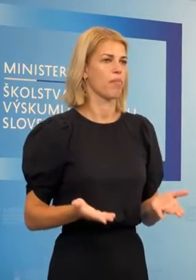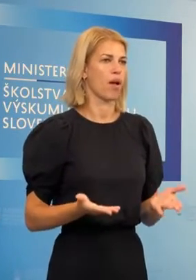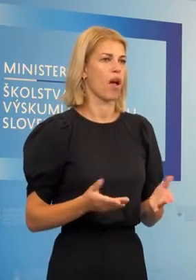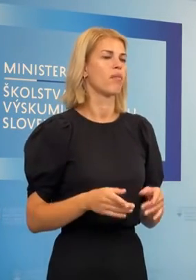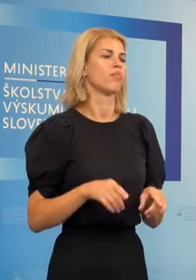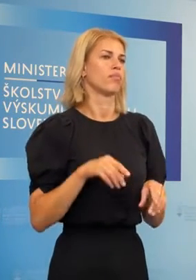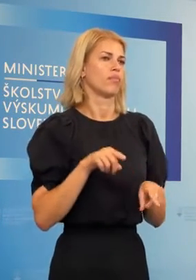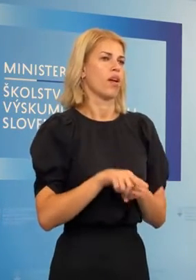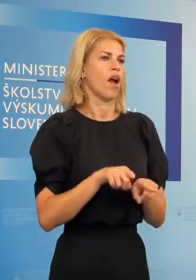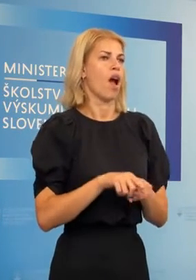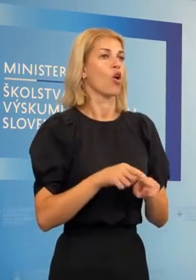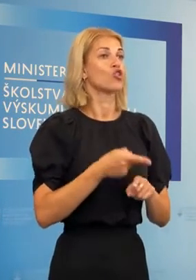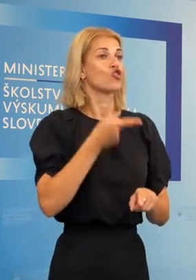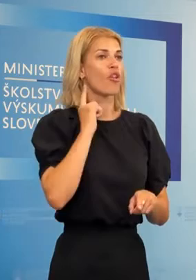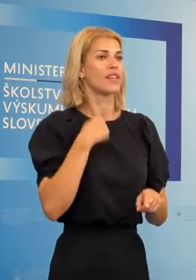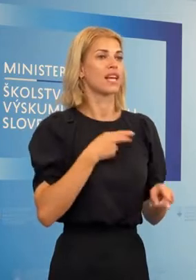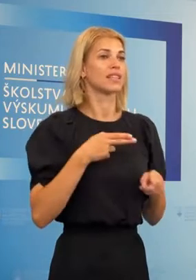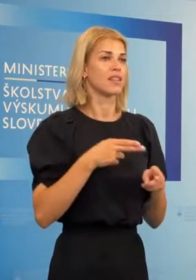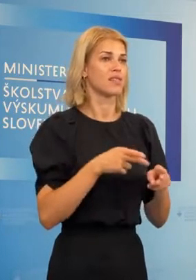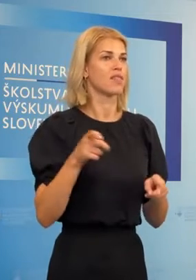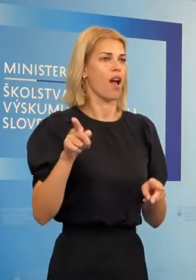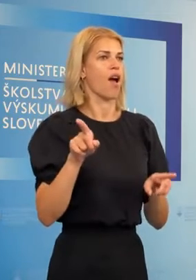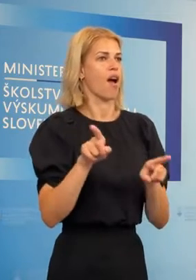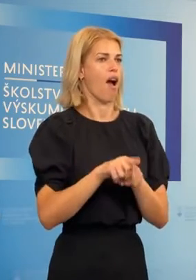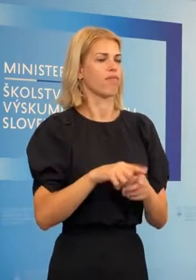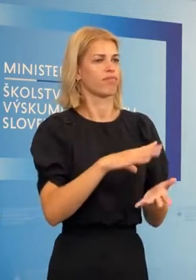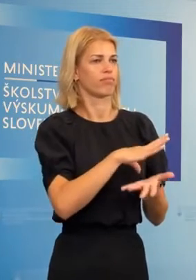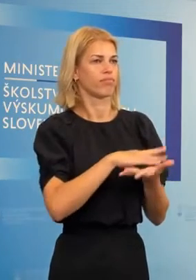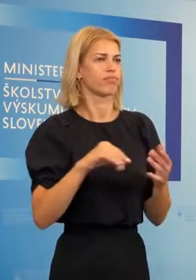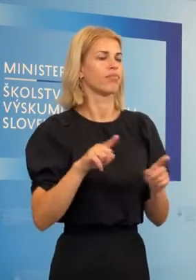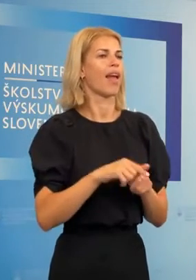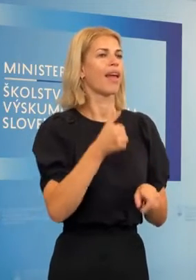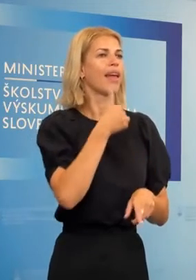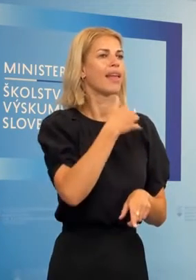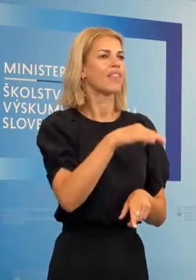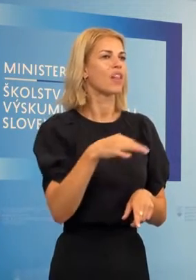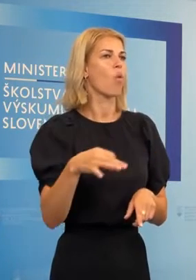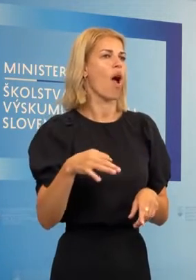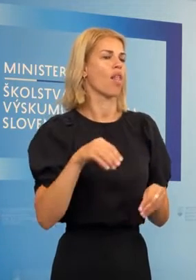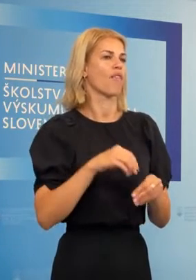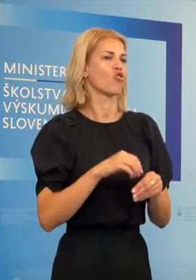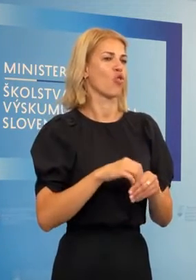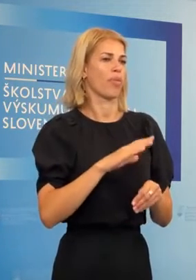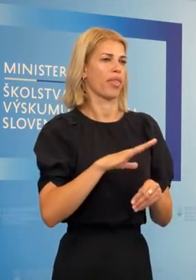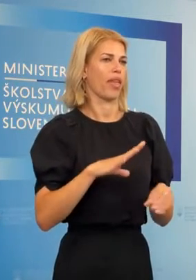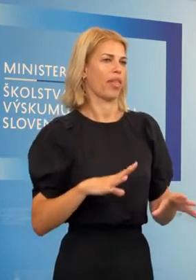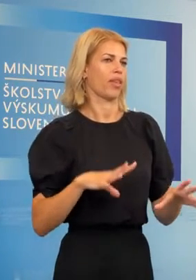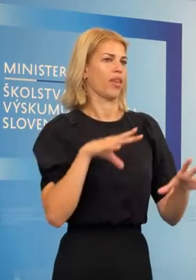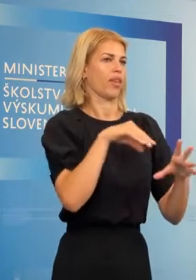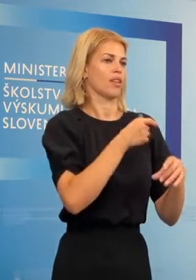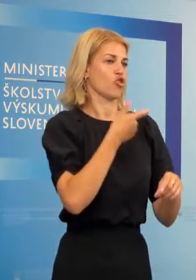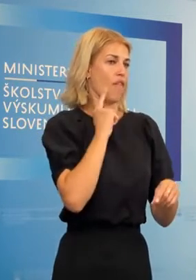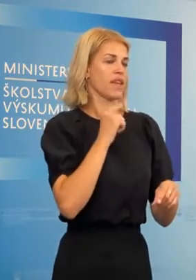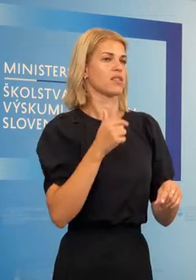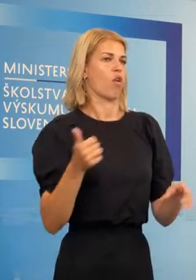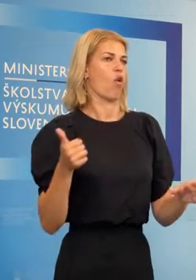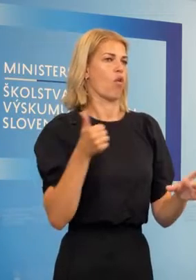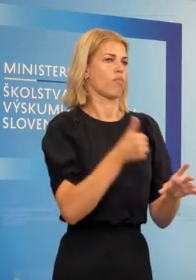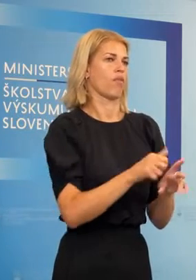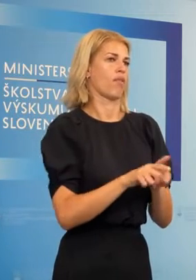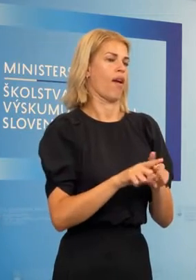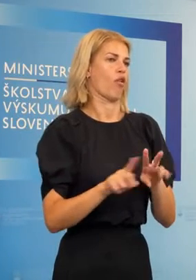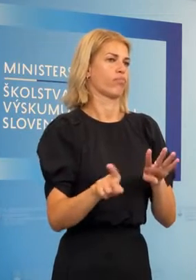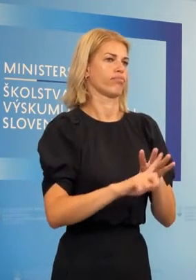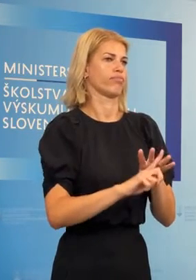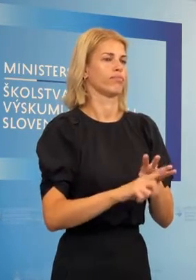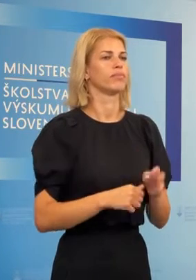môžeme povedať, teraz slovenskou cestou a to je individuálne začlenovanie aj detí, ktoré k nám prichádzajú z Ukrajiny. A ešte budem mať podobnú otázku, ako mala